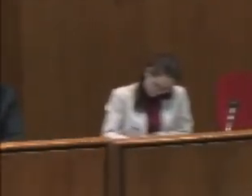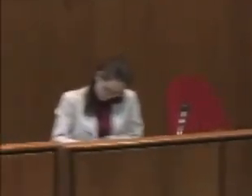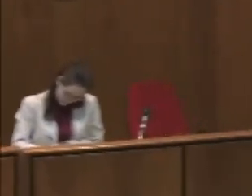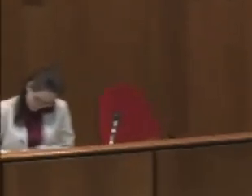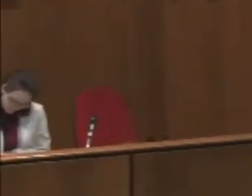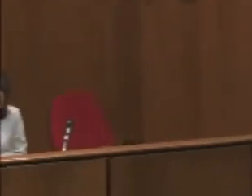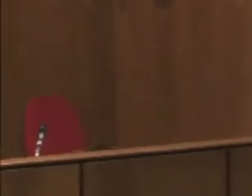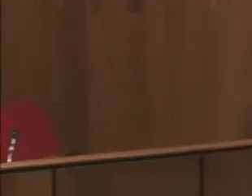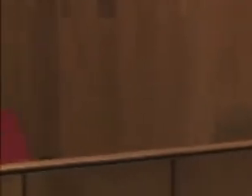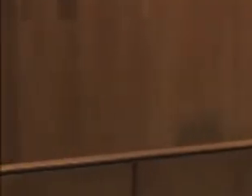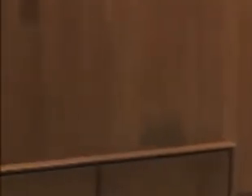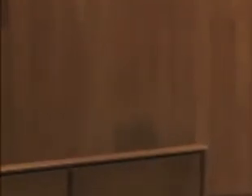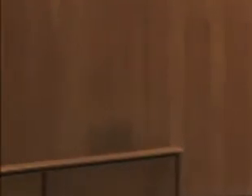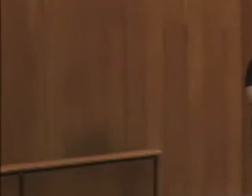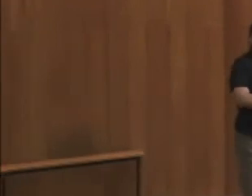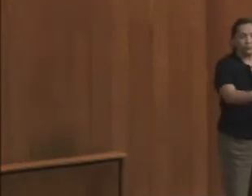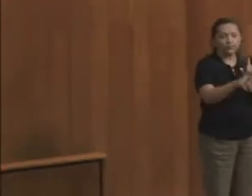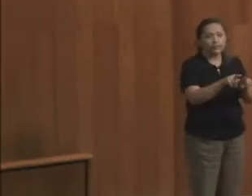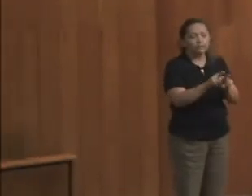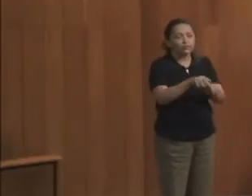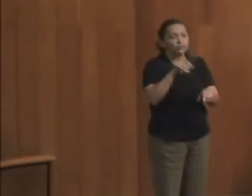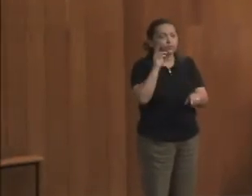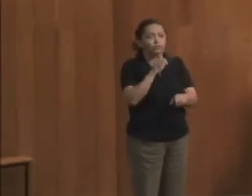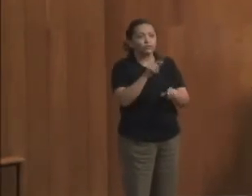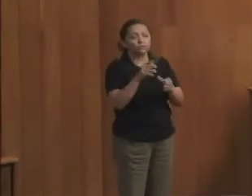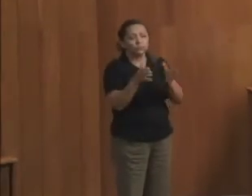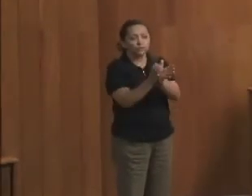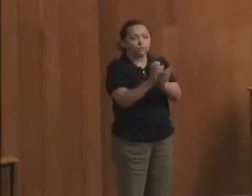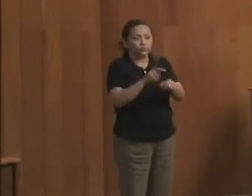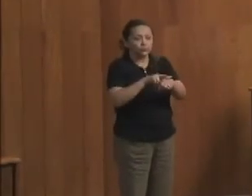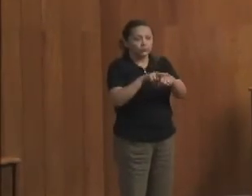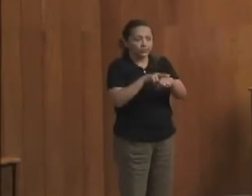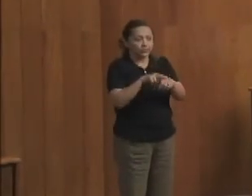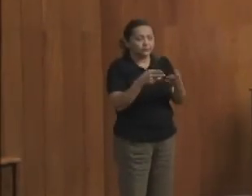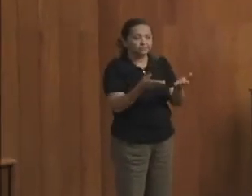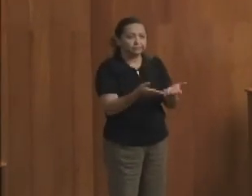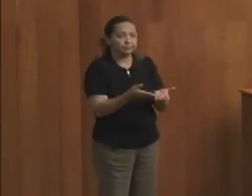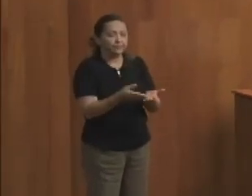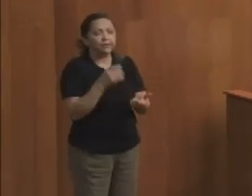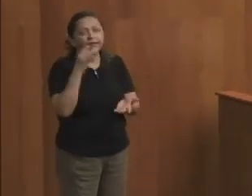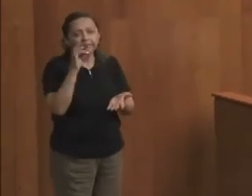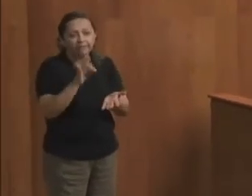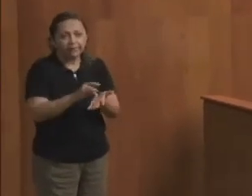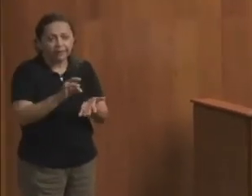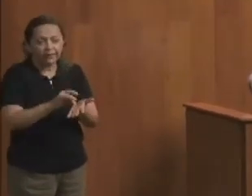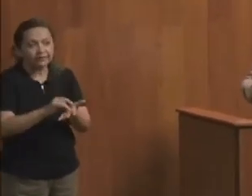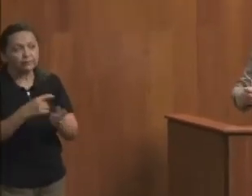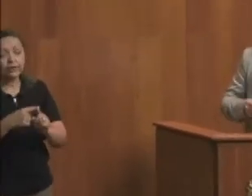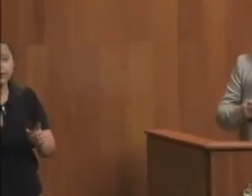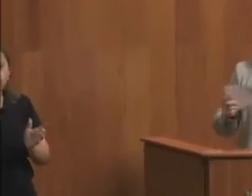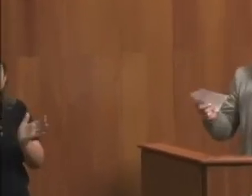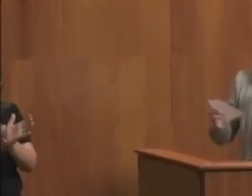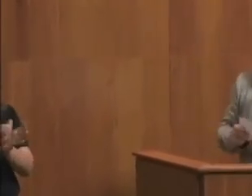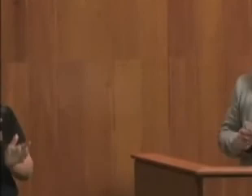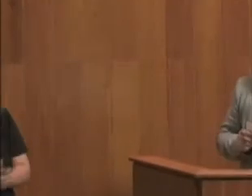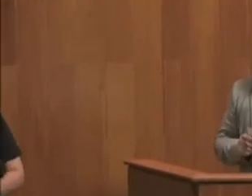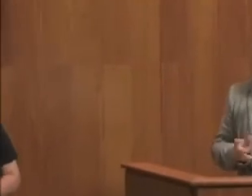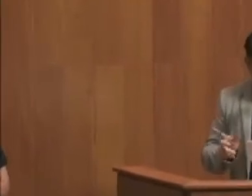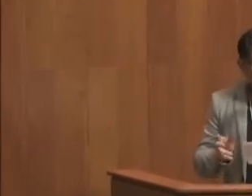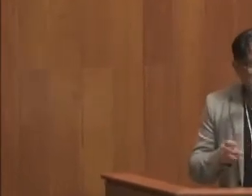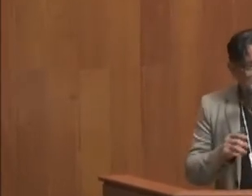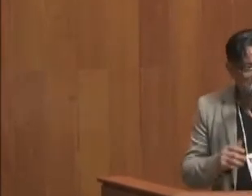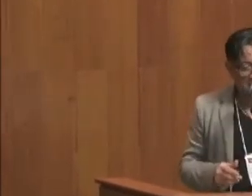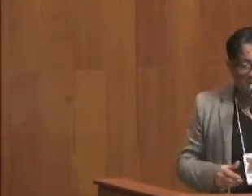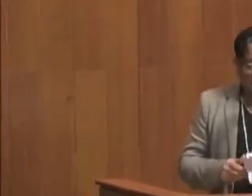proposta e a gente seguir, depois sim, ouvindo o Grupo Verde. É que, na verdade, nosso grupo tem seis propostas e na